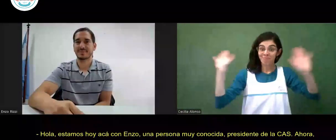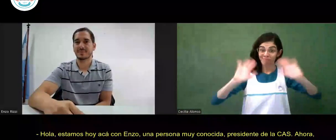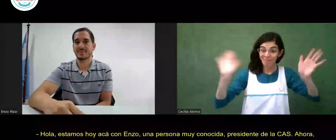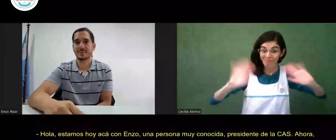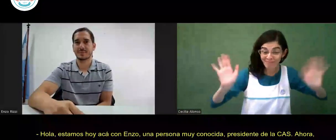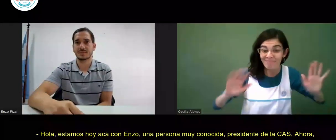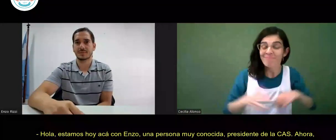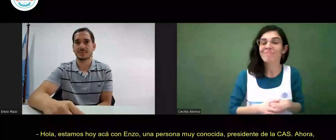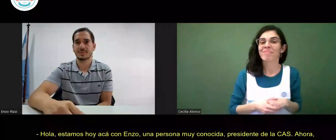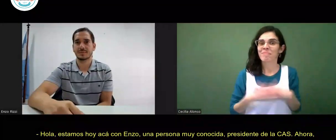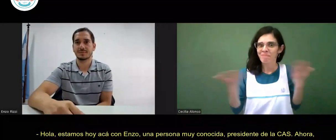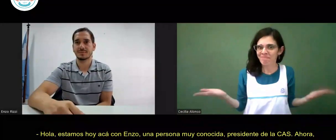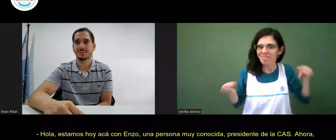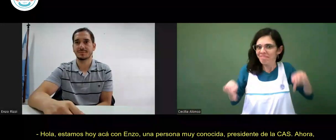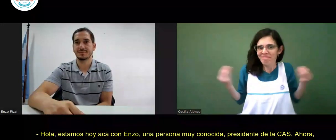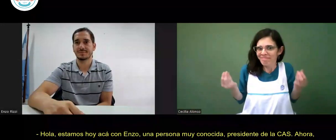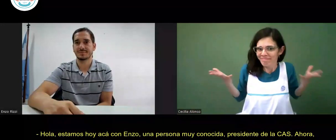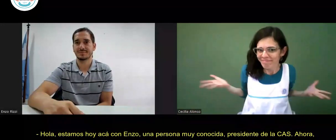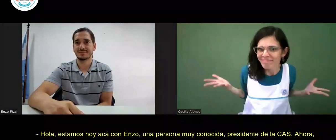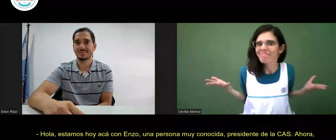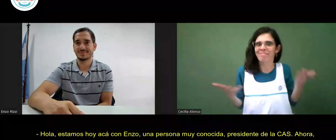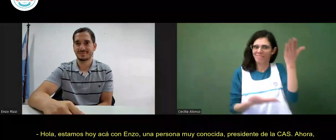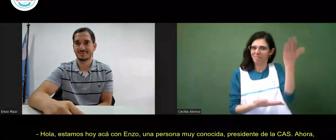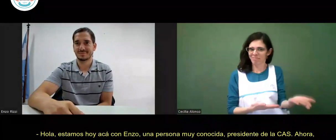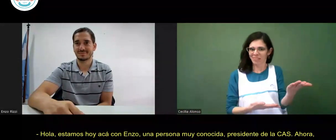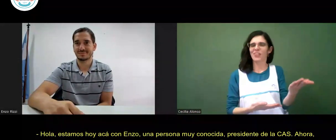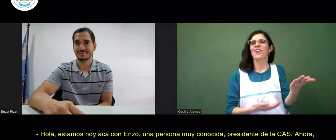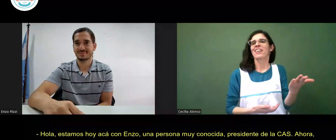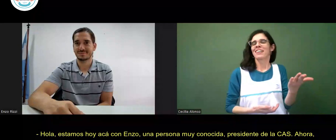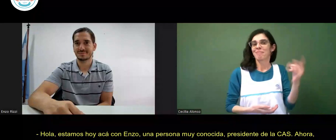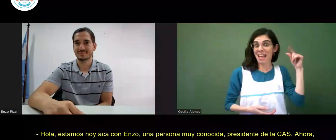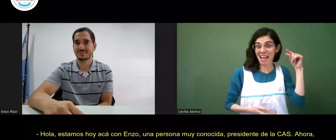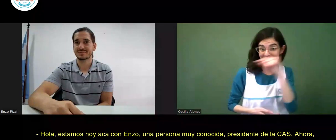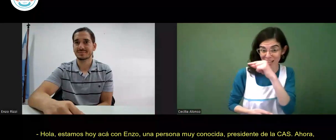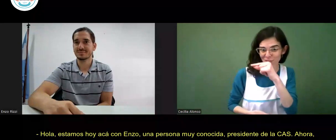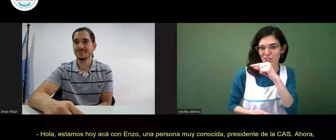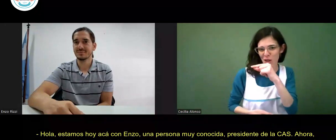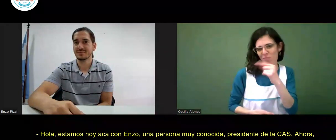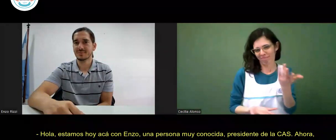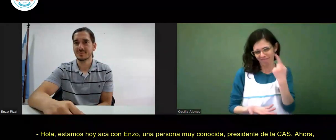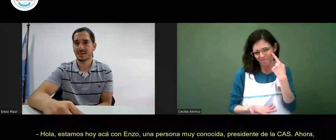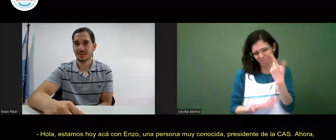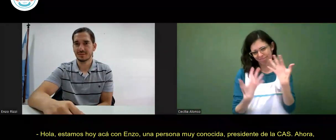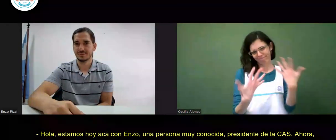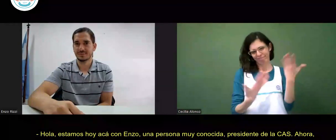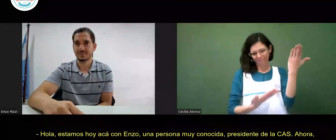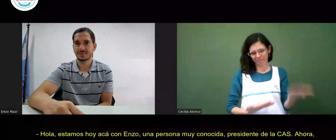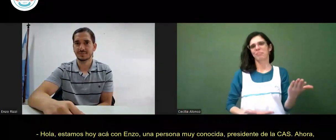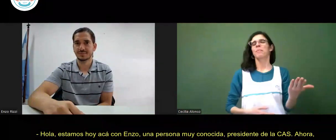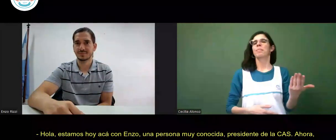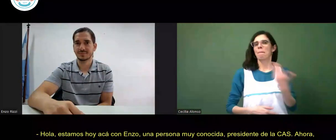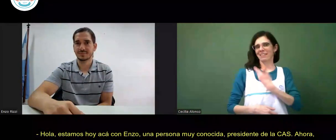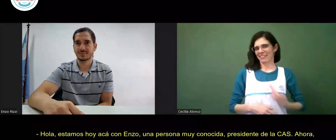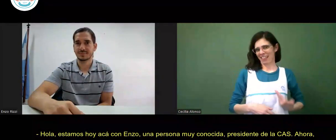Hola, estamos hoy acá con Enzo, una persona muy conocida,